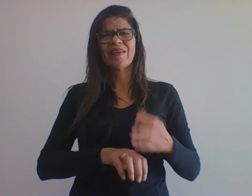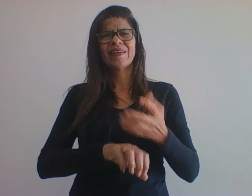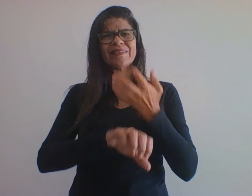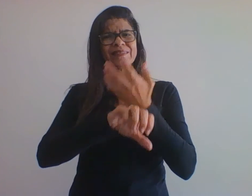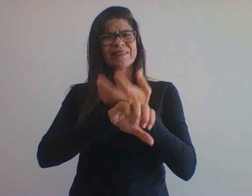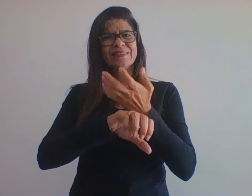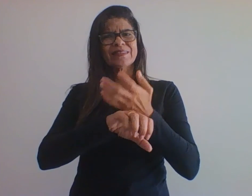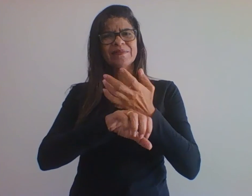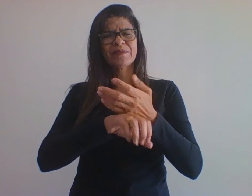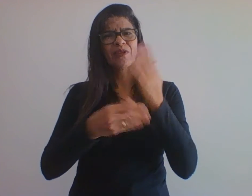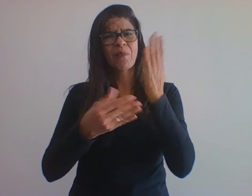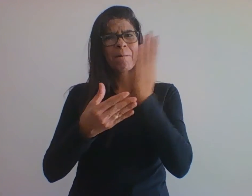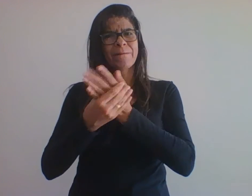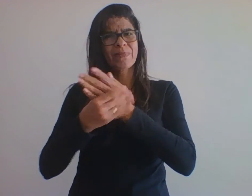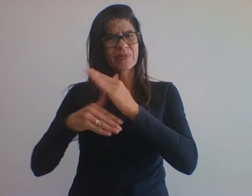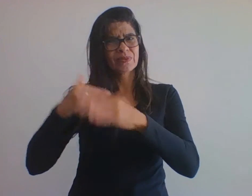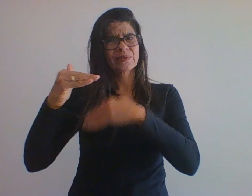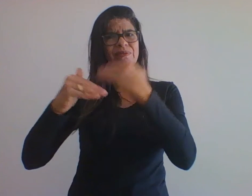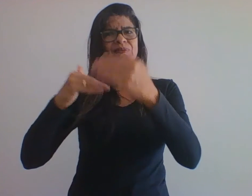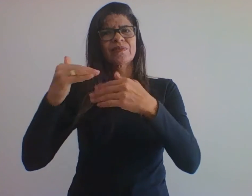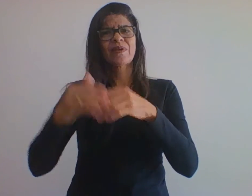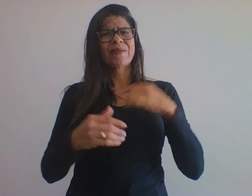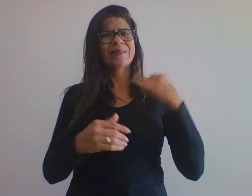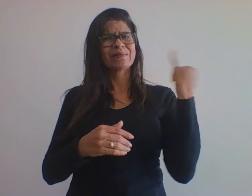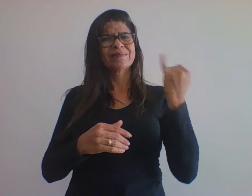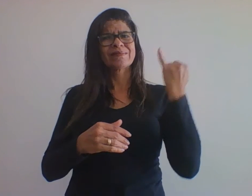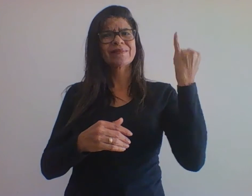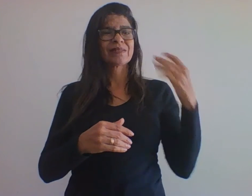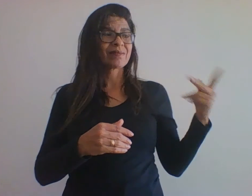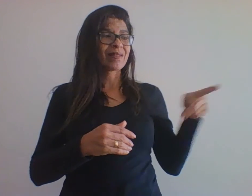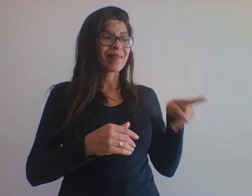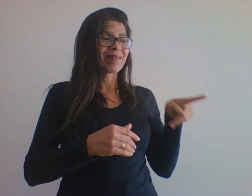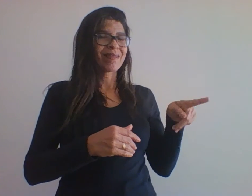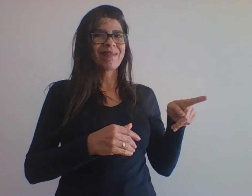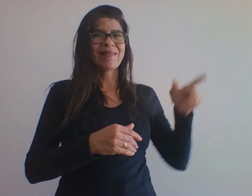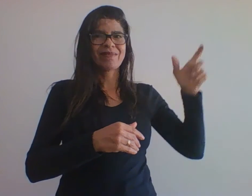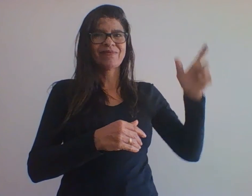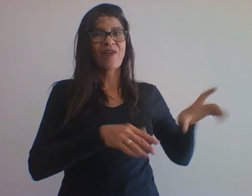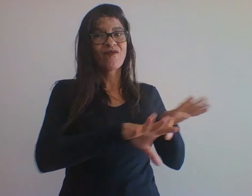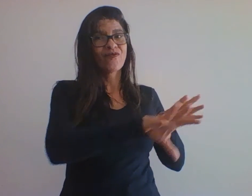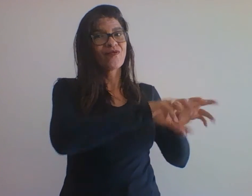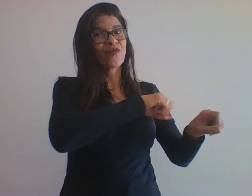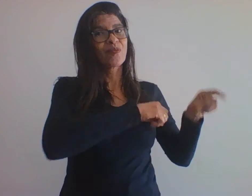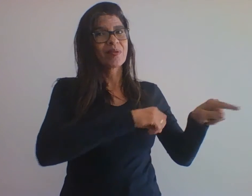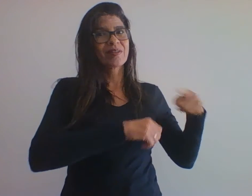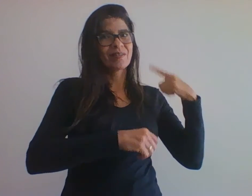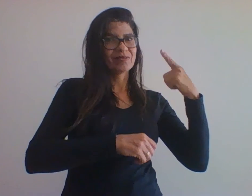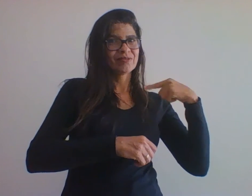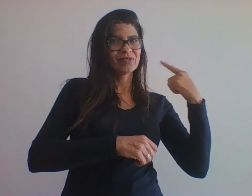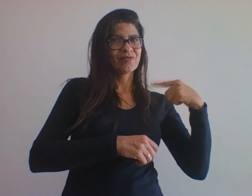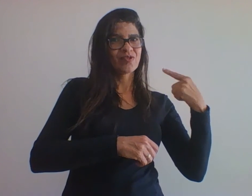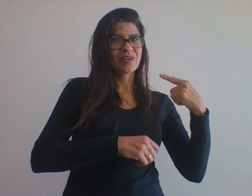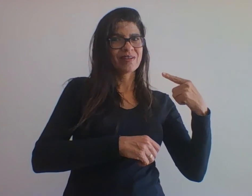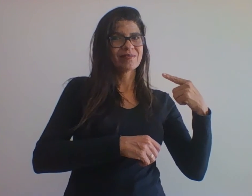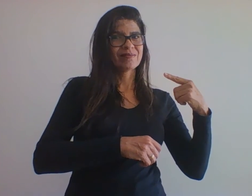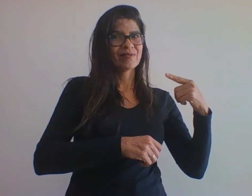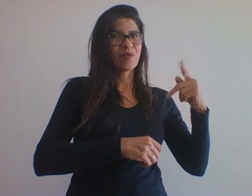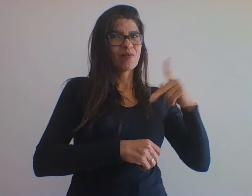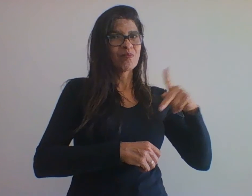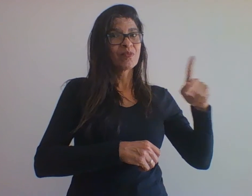de um advogado que tenha vasto conhecimento na área processual, que no caso é o professor Luiz Felipe. Portanto, em algumas aulas eu